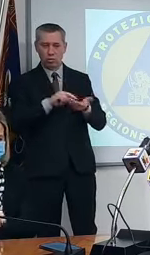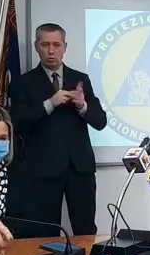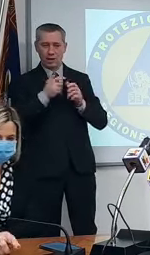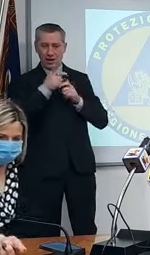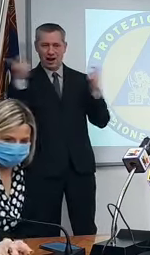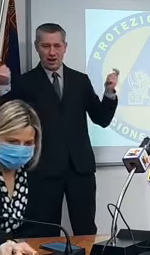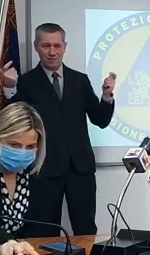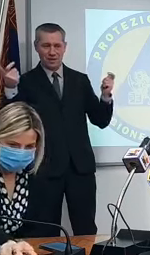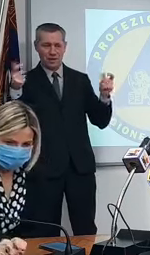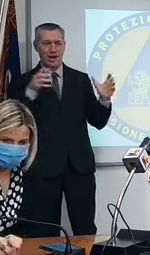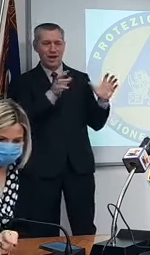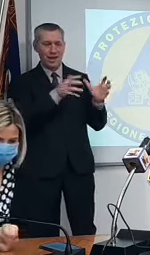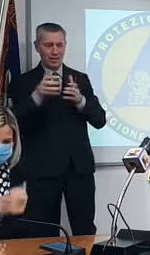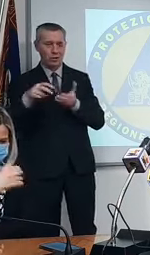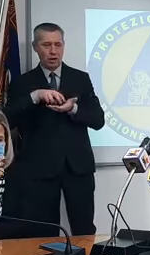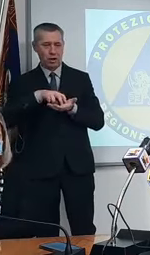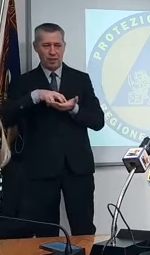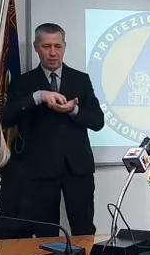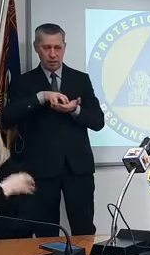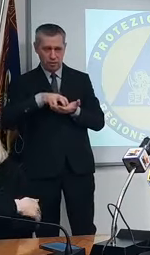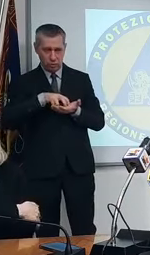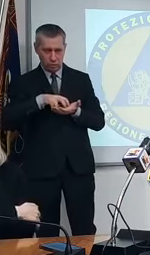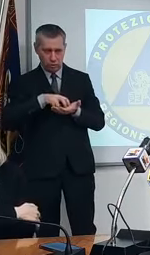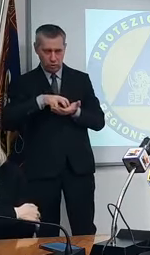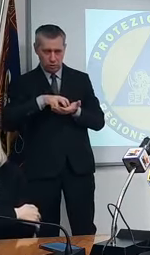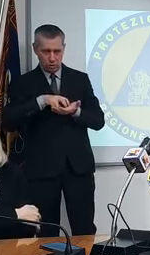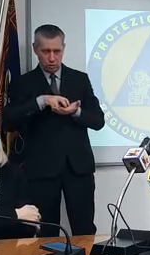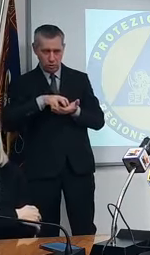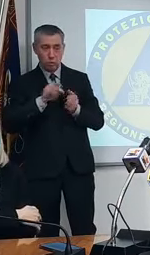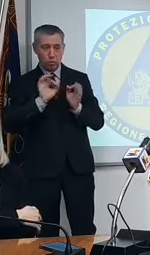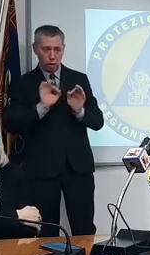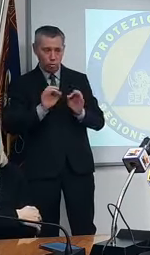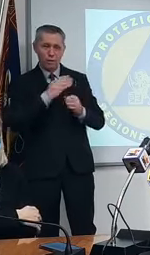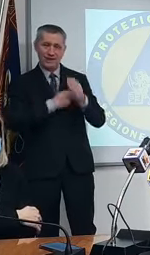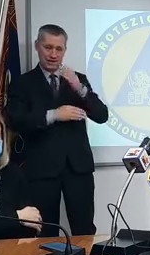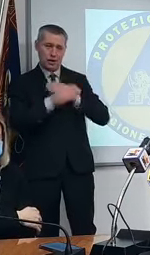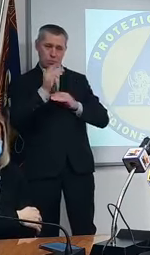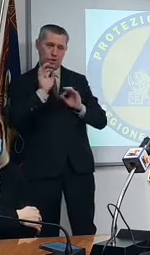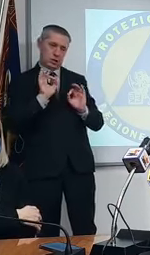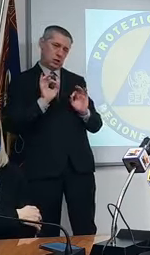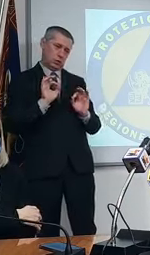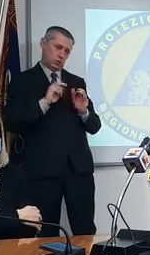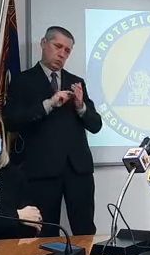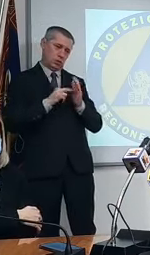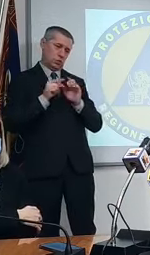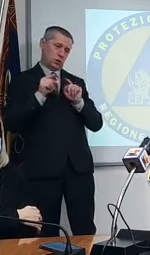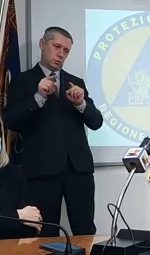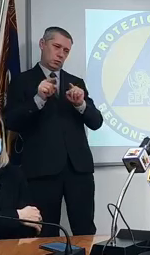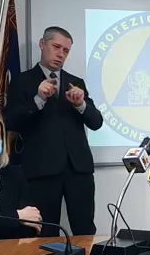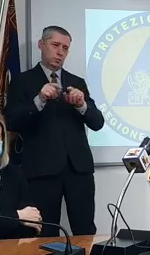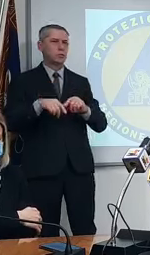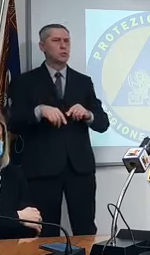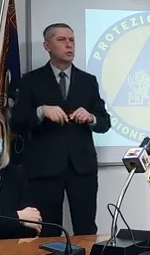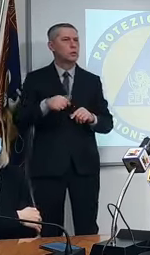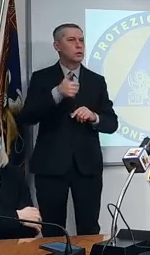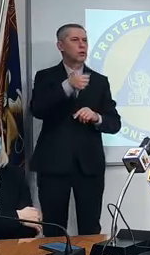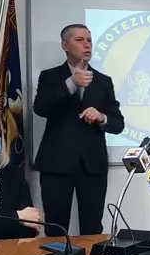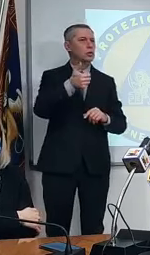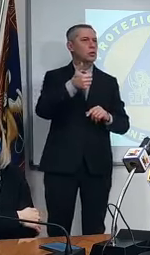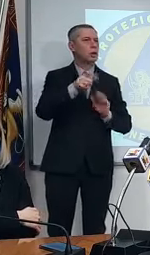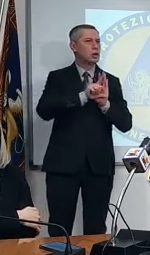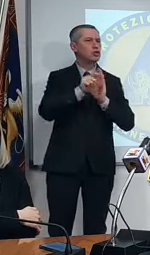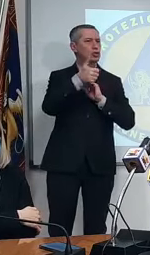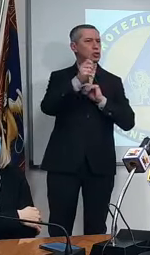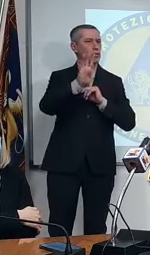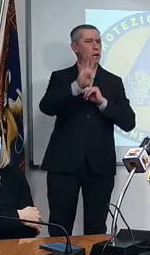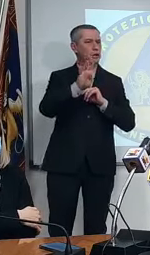categorie deboli fragili nel caso specifico disabili 104 esatto non